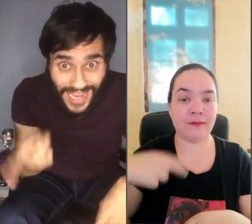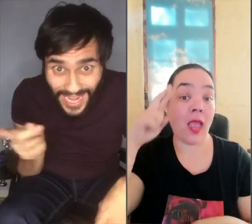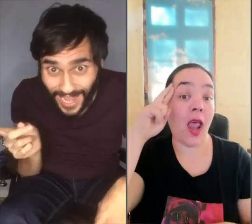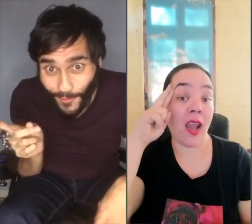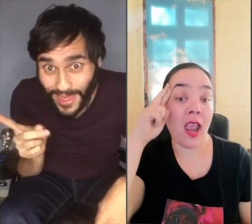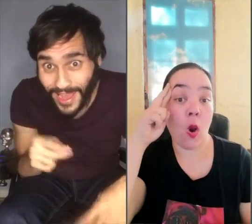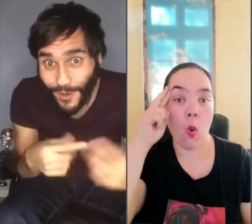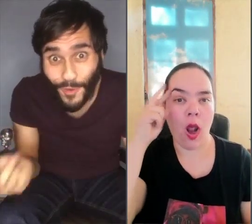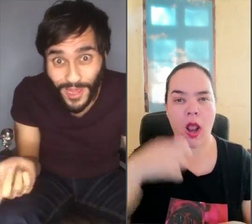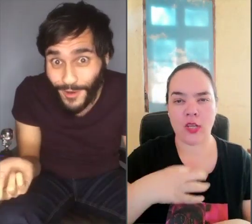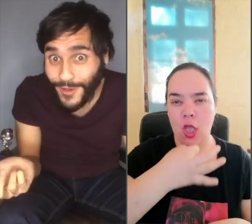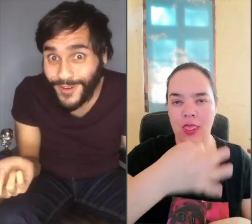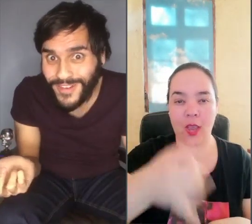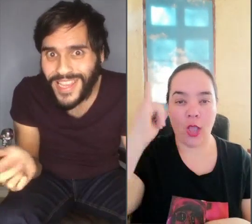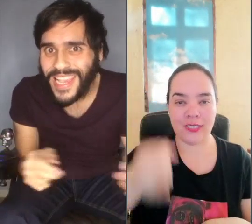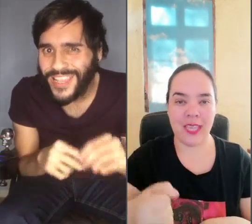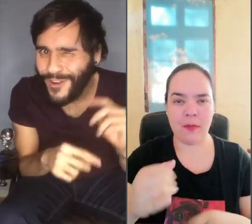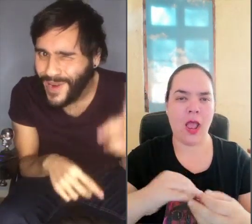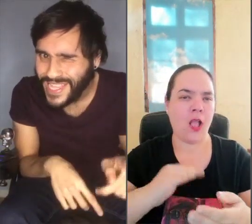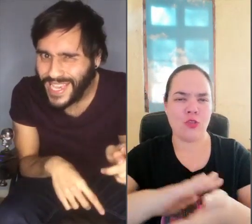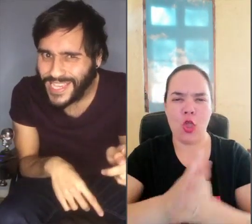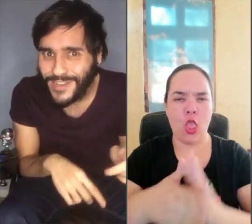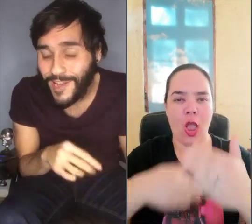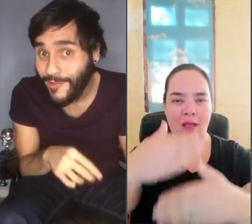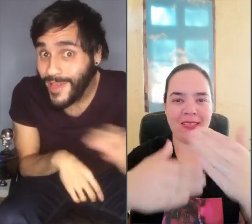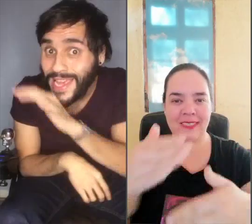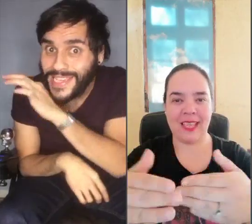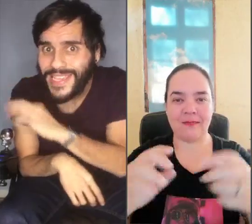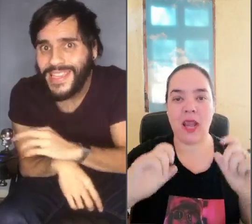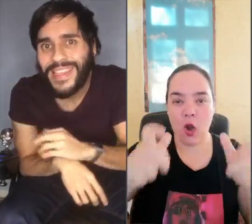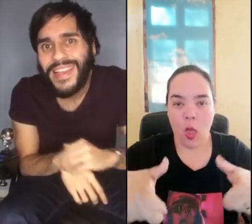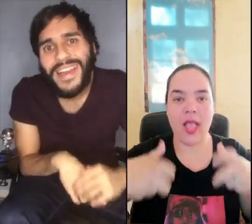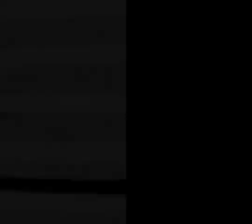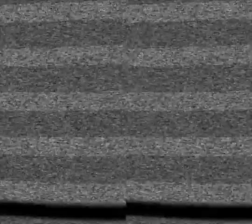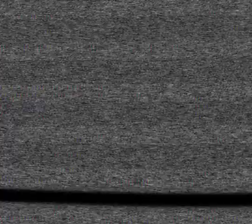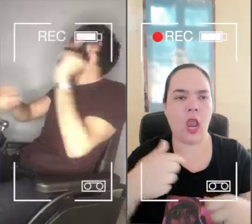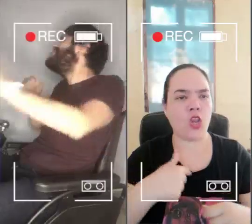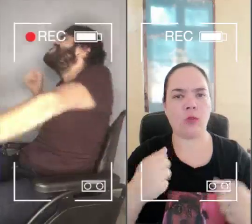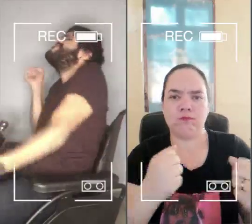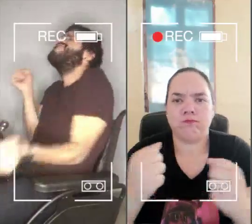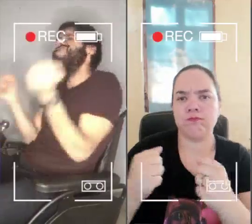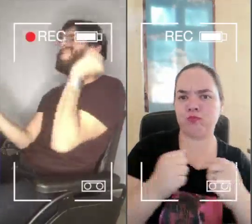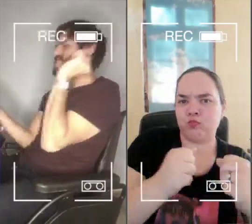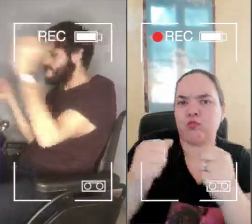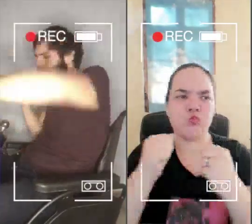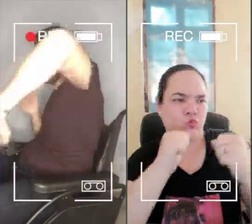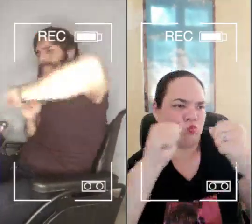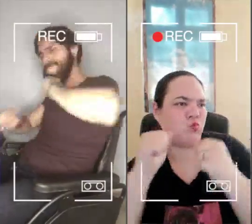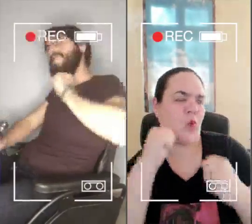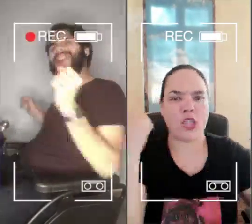Y recuerda, como digo yo Que todo marche sobre ruedas Yo perreo sola